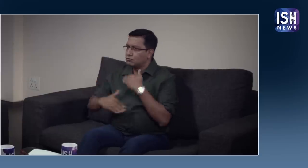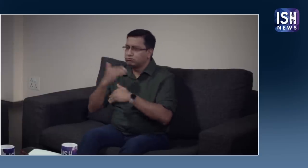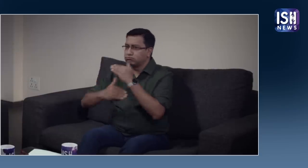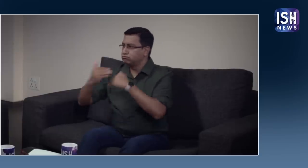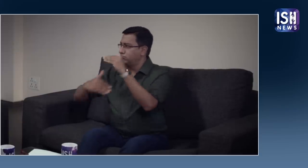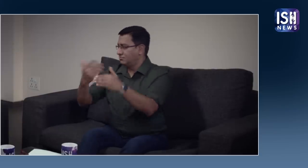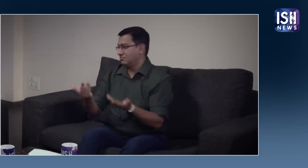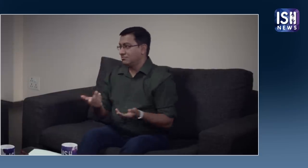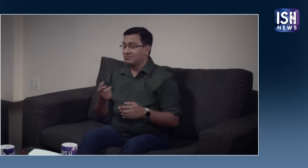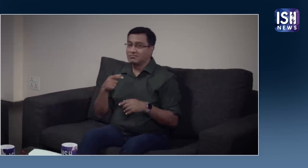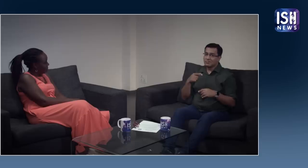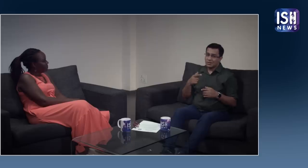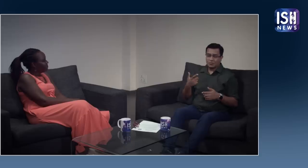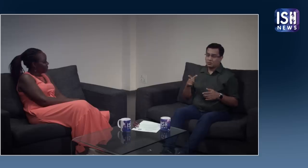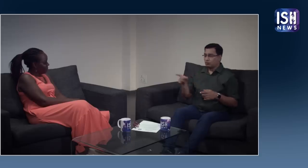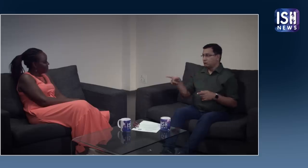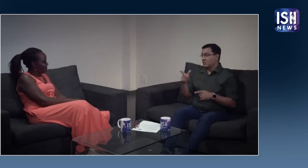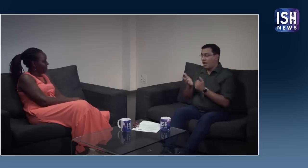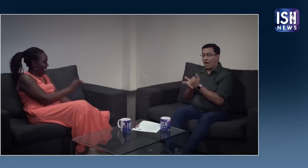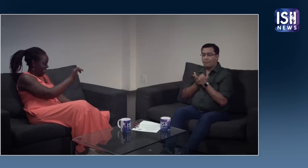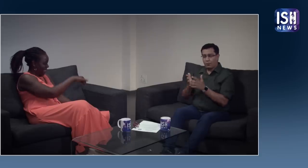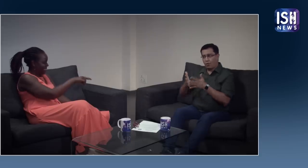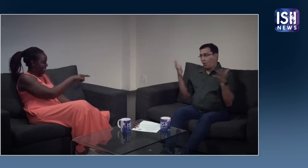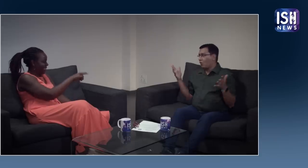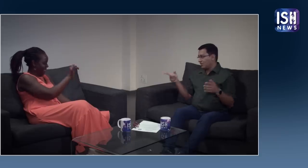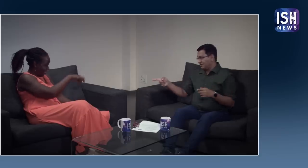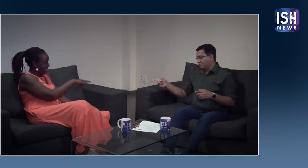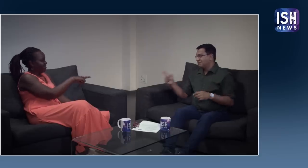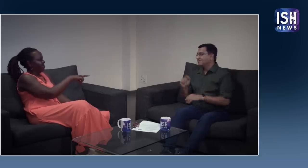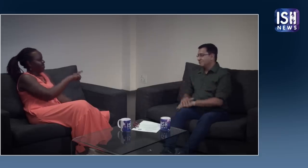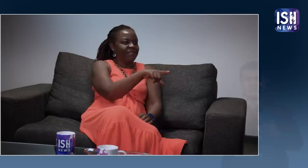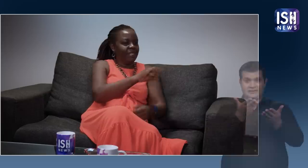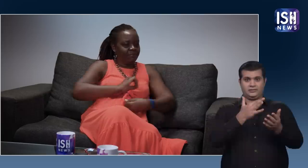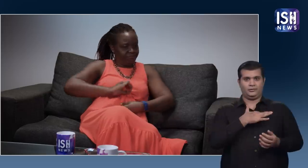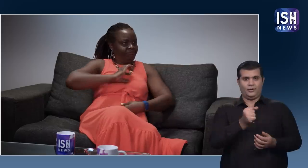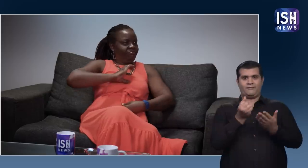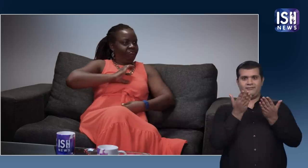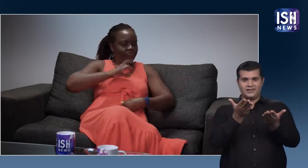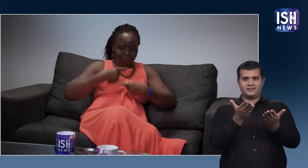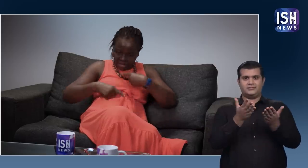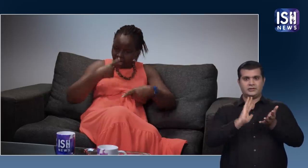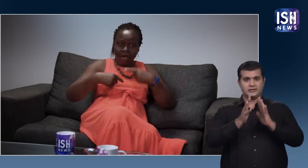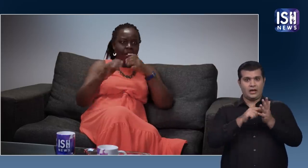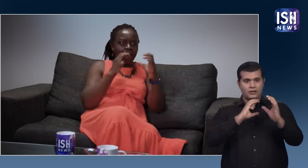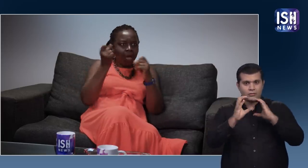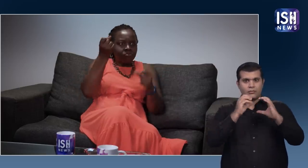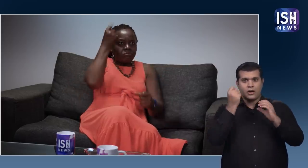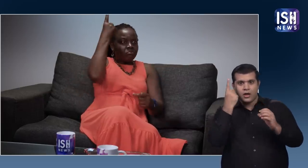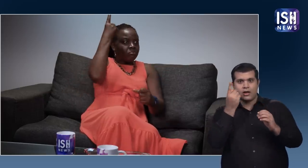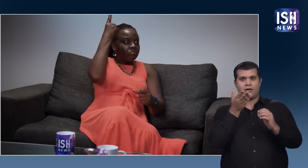बहुत तेजी से आगे बढ़ा तो सांकेत इक भाषा के माध्यम से शिक्षा ने मेरी बहुत मदद की बिल्कुल इससे आपका आत्मविश्वास बड़ा साइन करते हुए आप सब